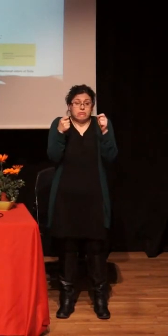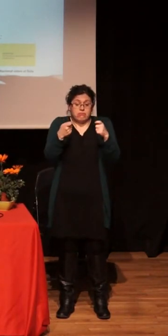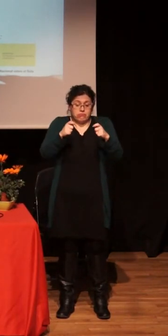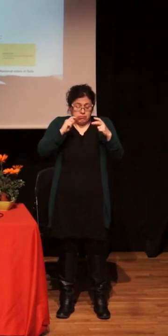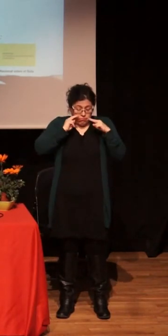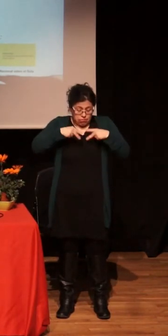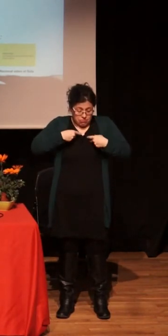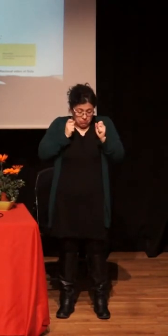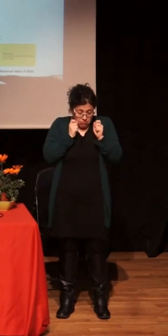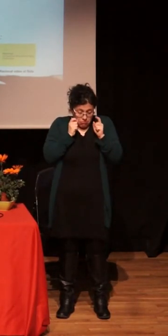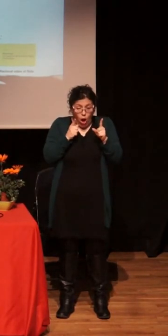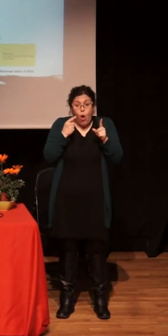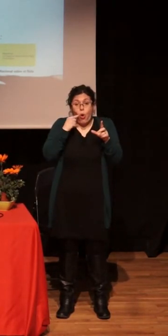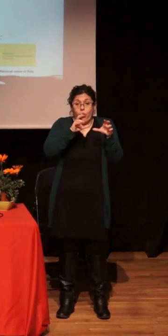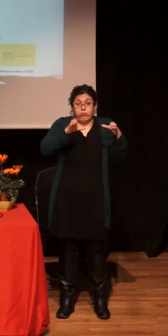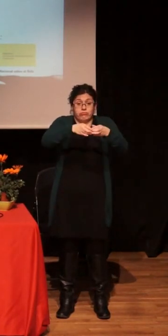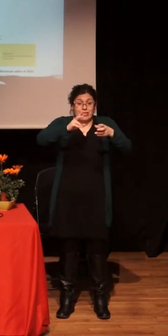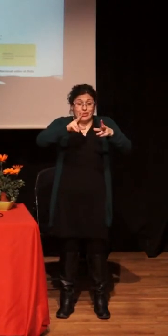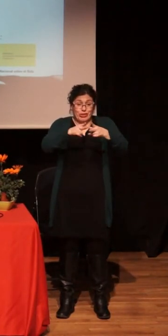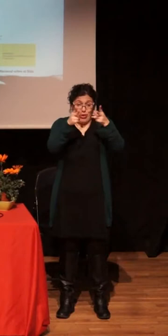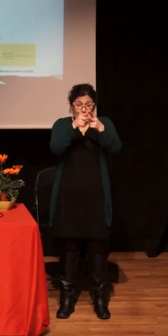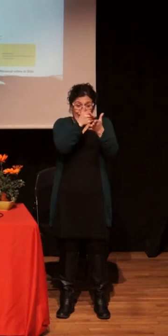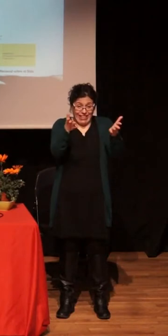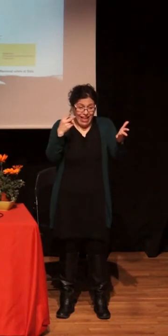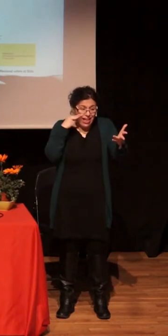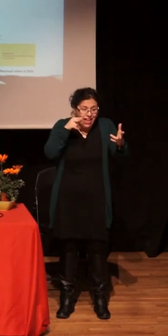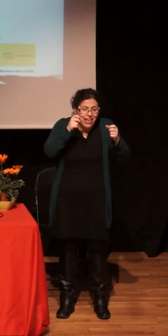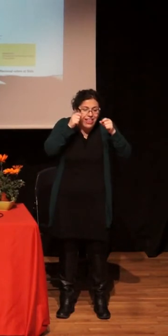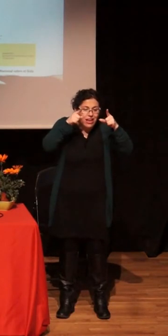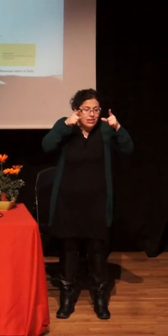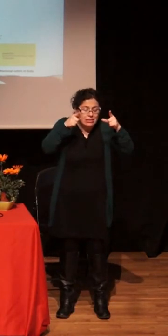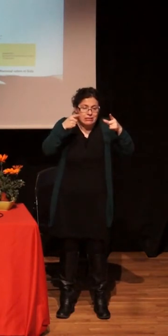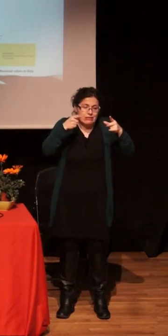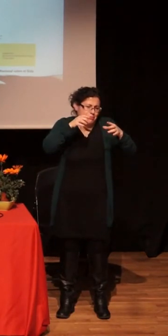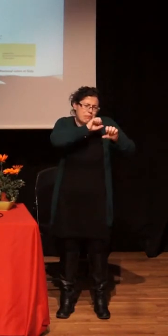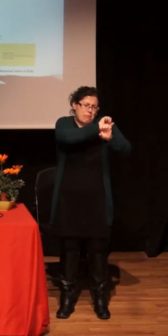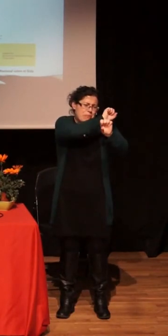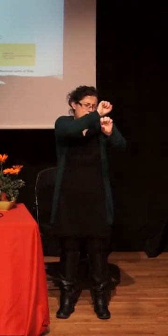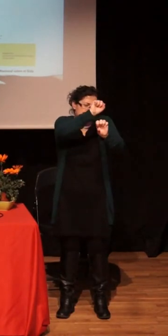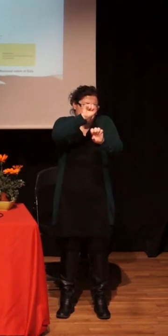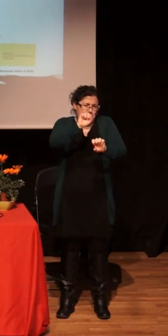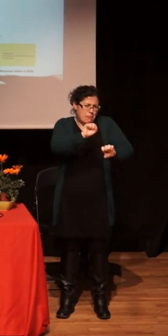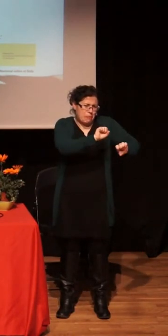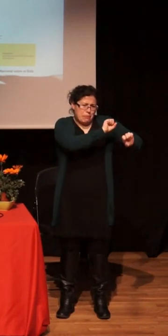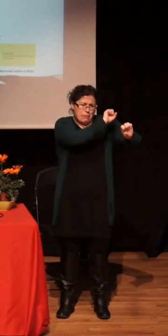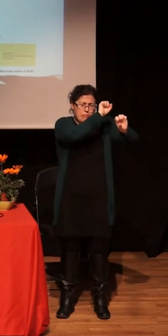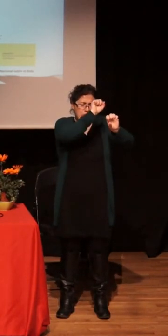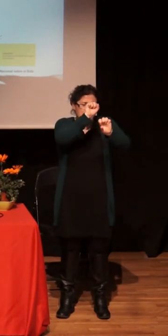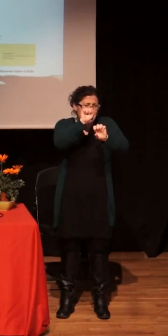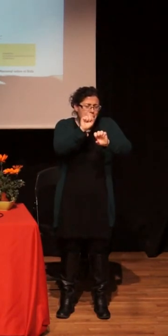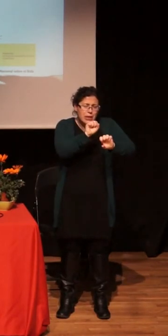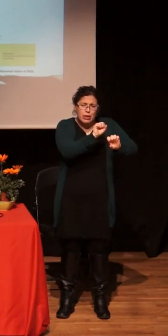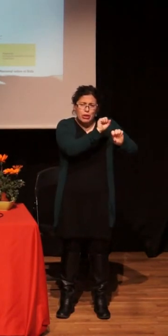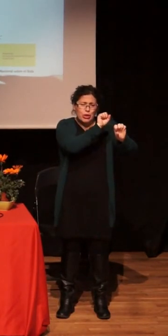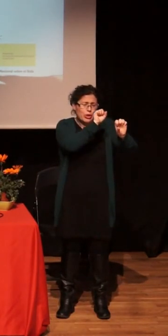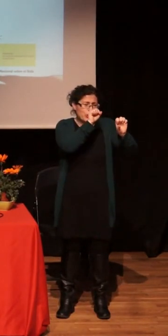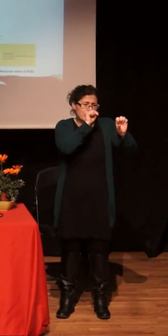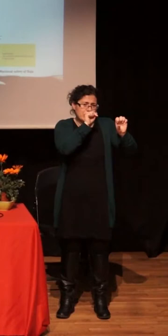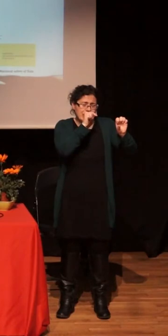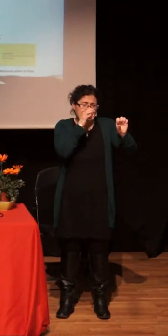tratamiento como prevención hace una concreta definición de los problemas. Y